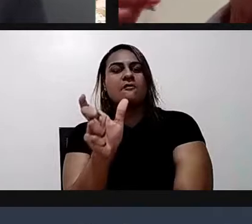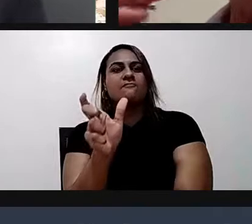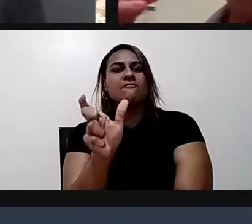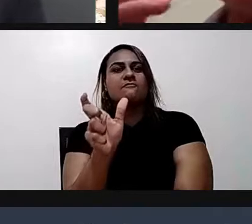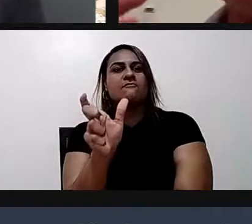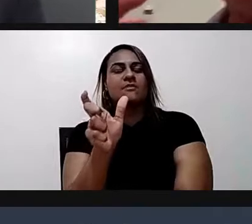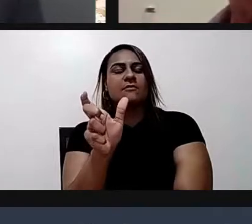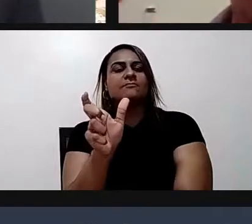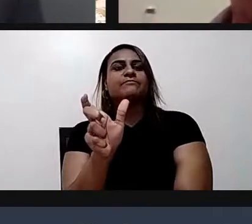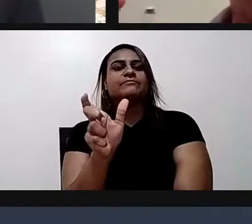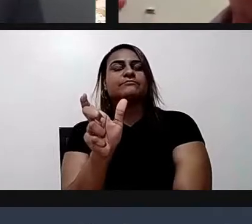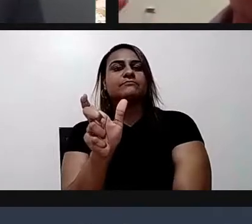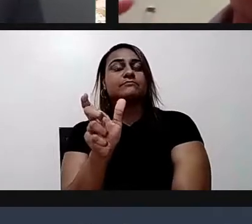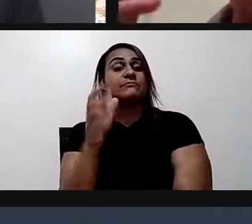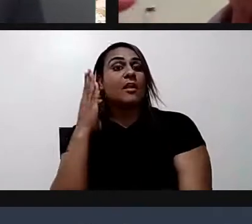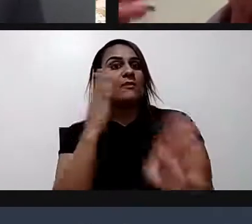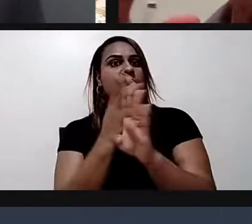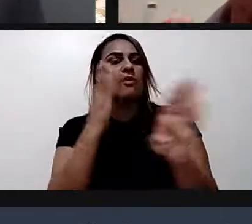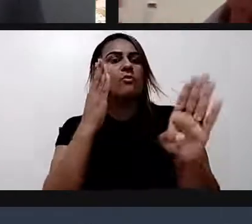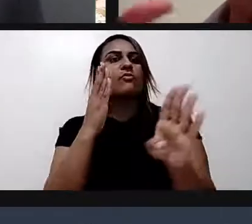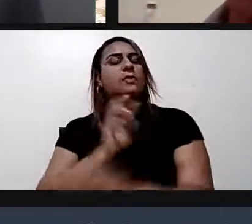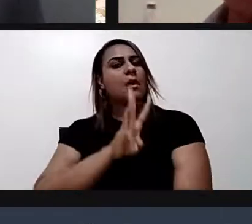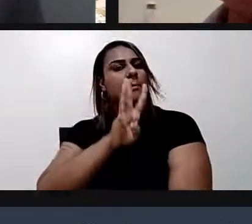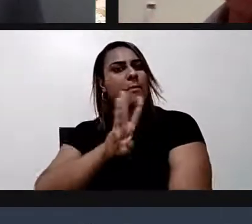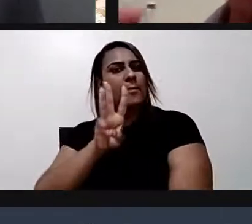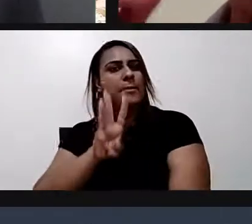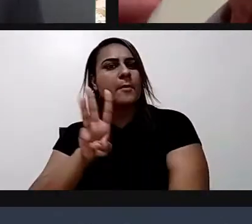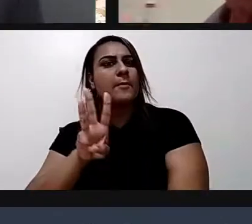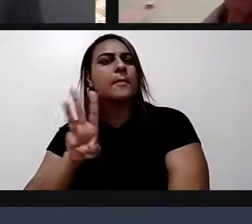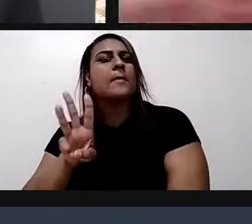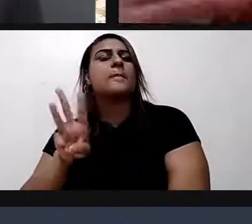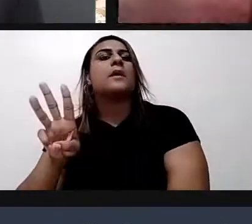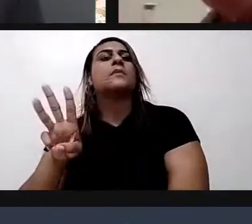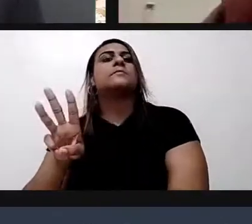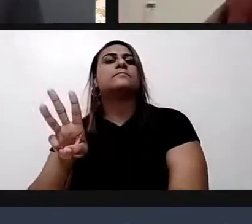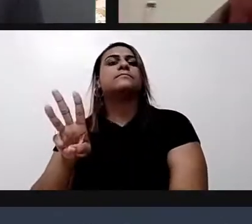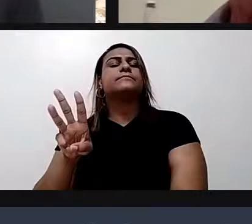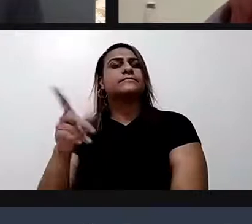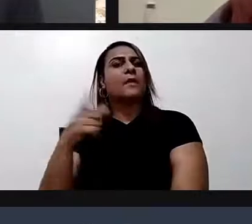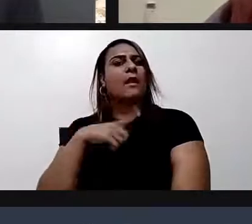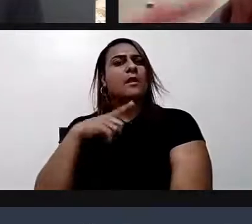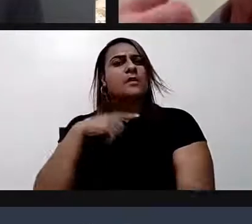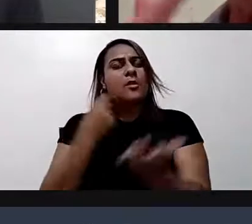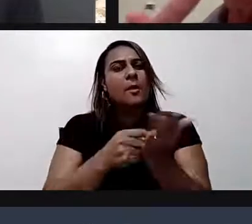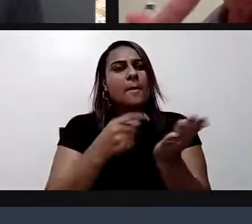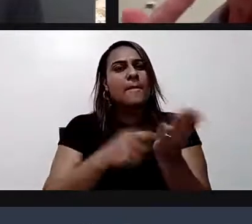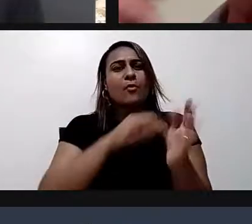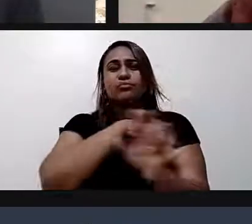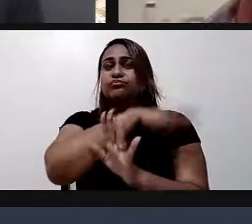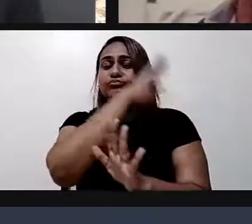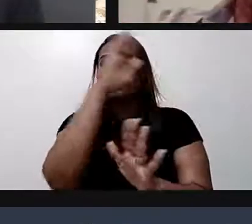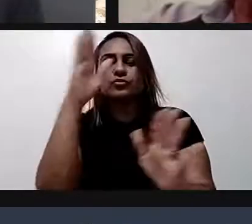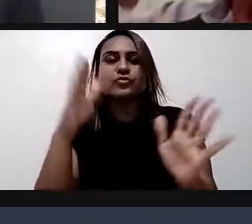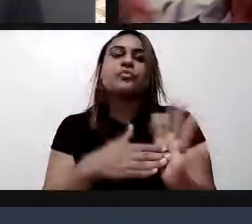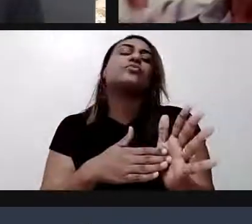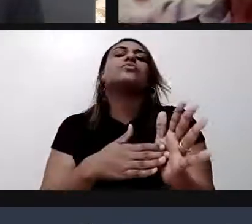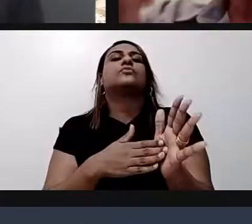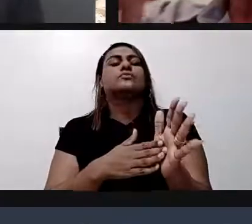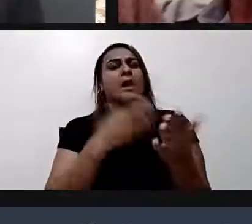uma playlist. Essa playlist é completa. Tem tudo já. Você assistiu uma aula embaixo dela, embaixo do